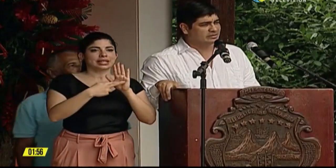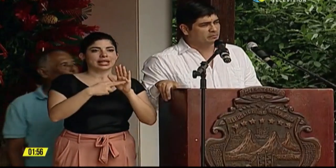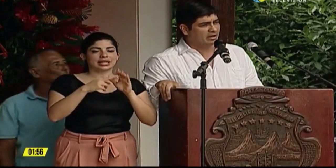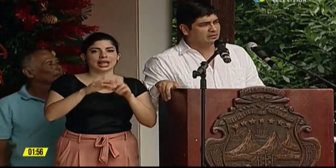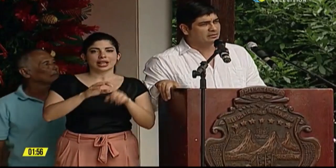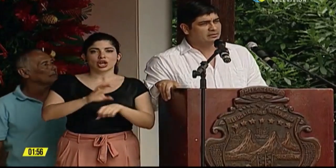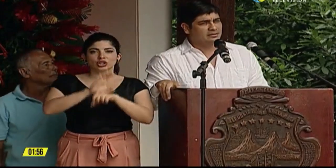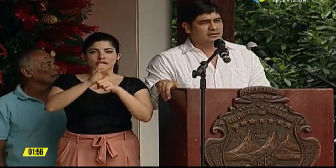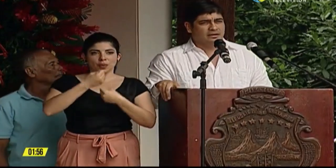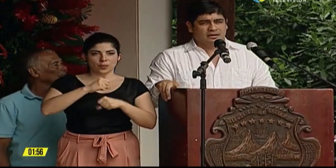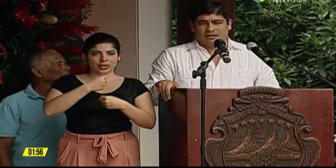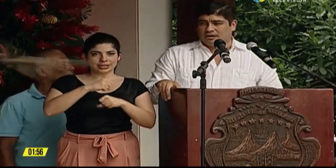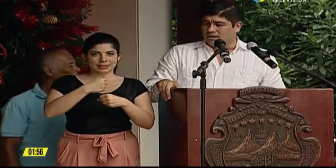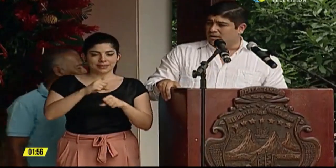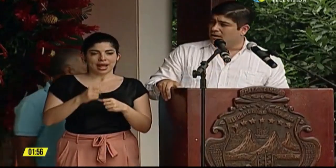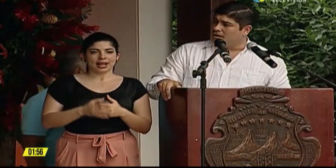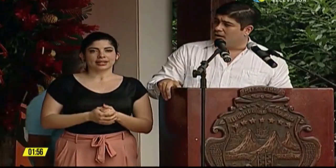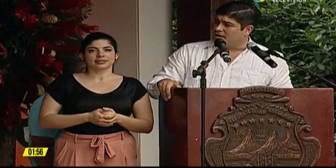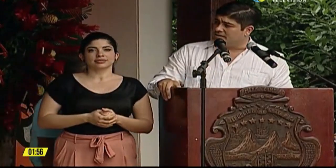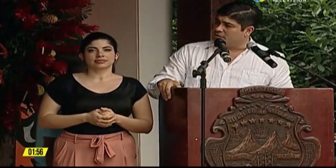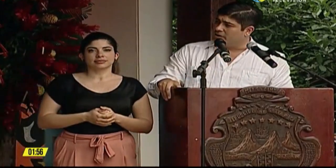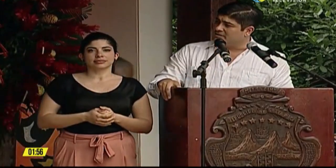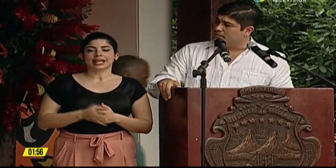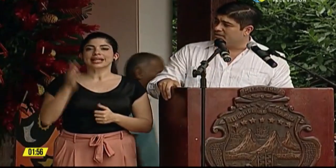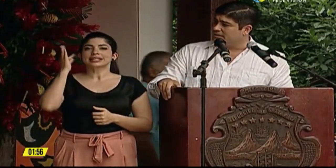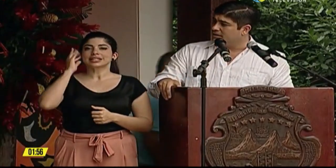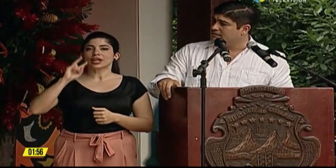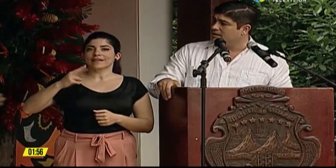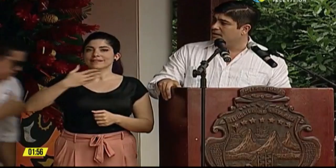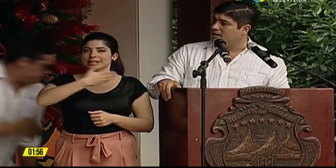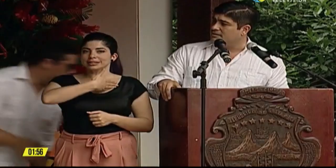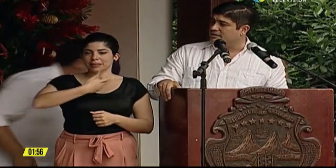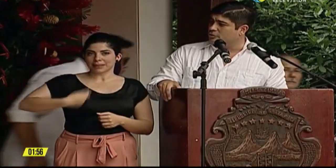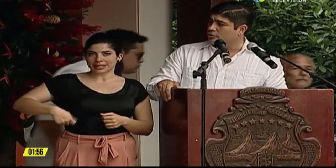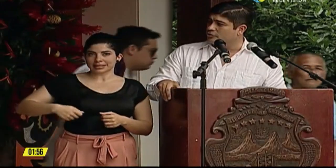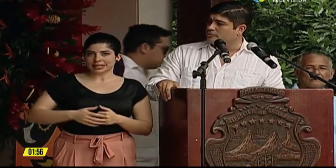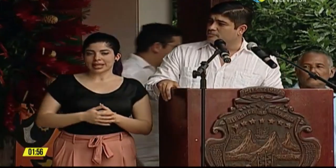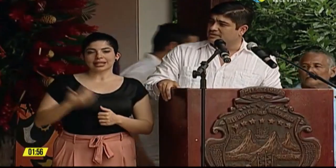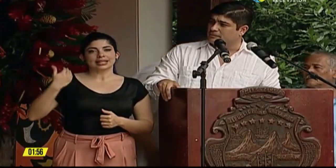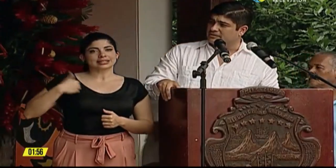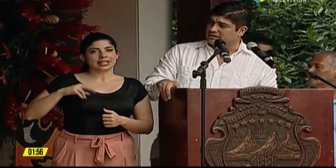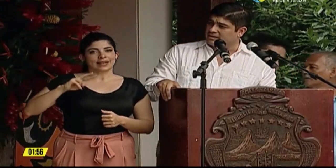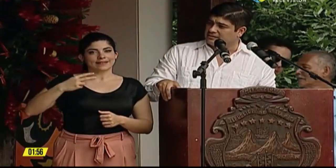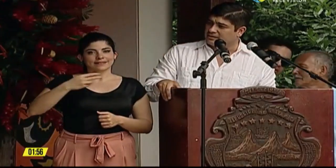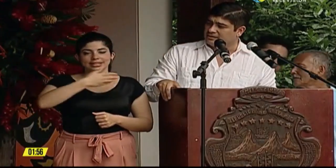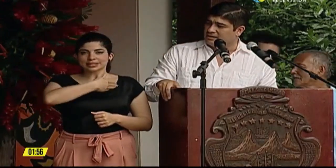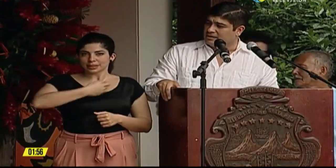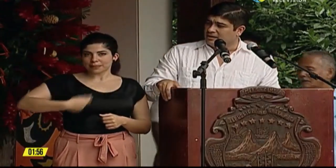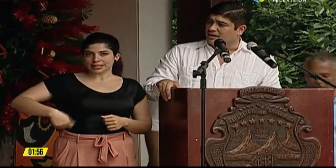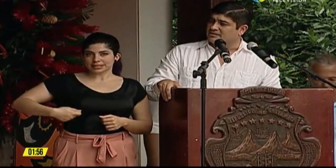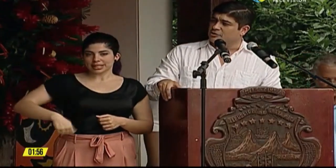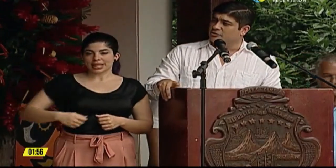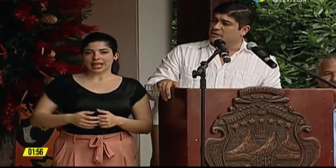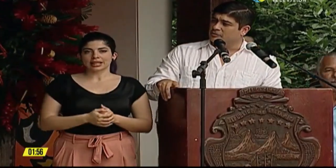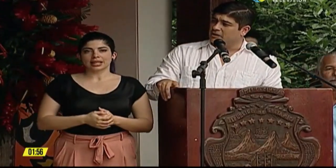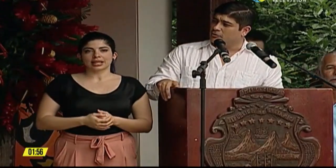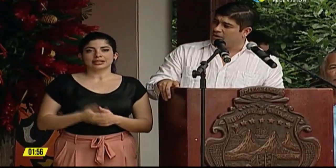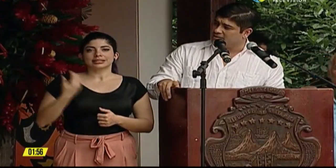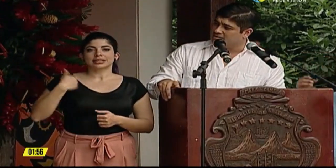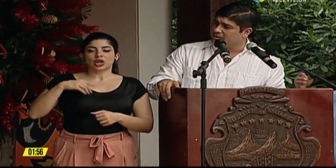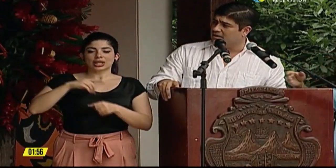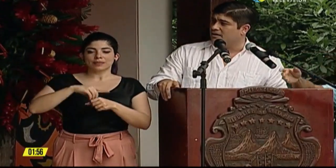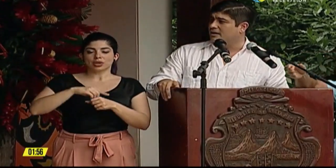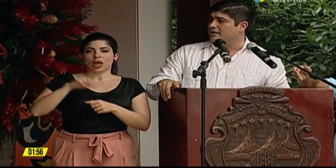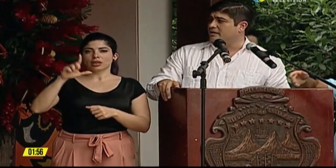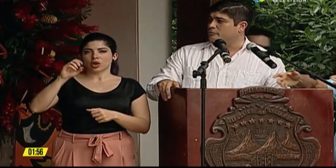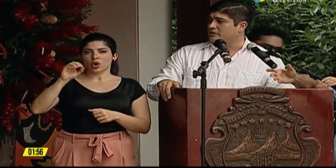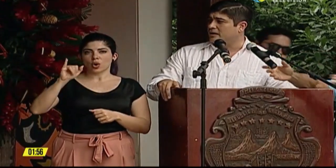Municipal, a la señora Vicepresidenta, al señor Vicepresidente, al señor Diputado